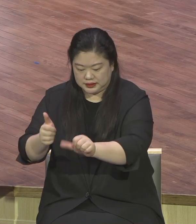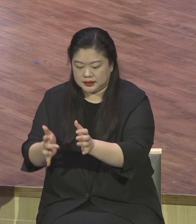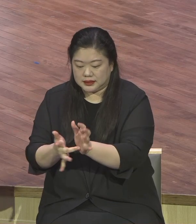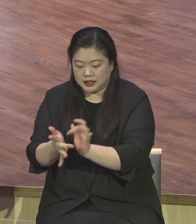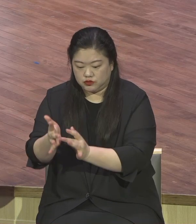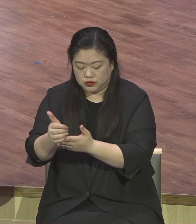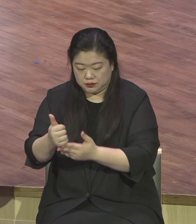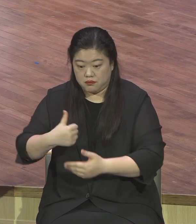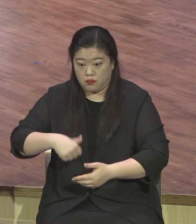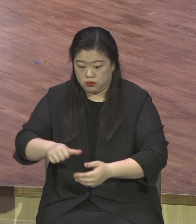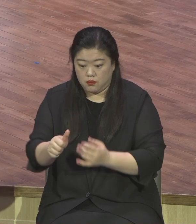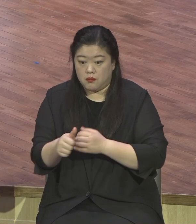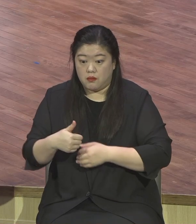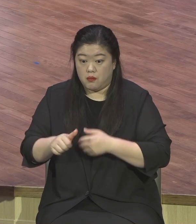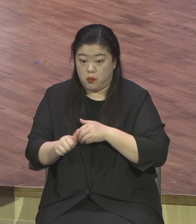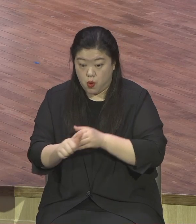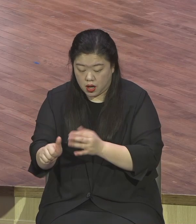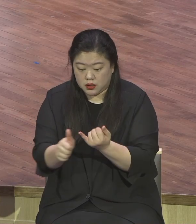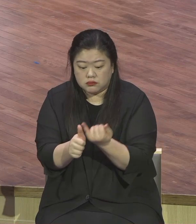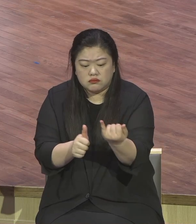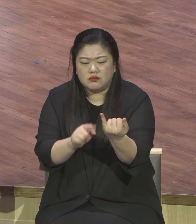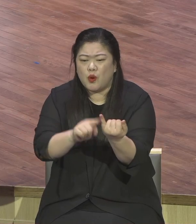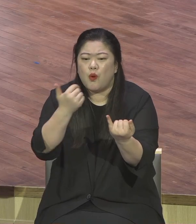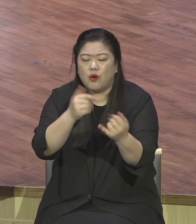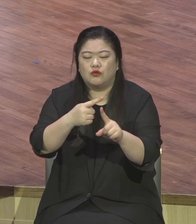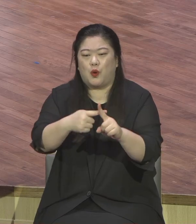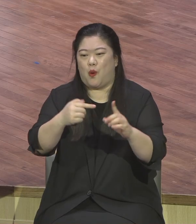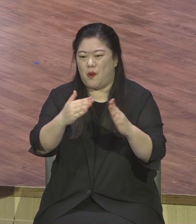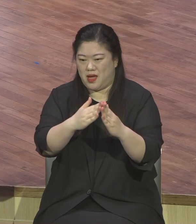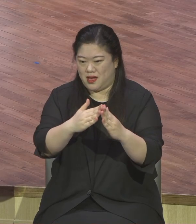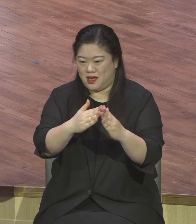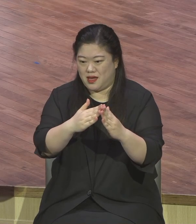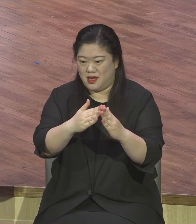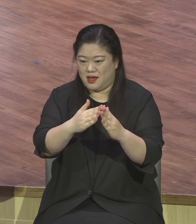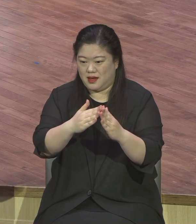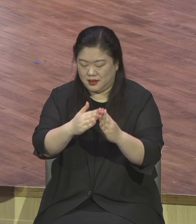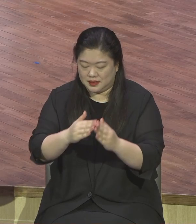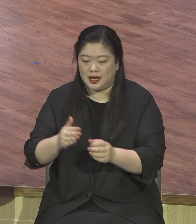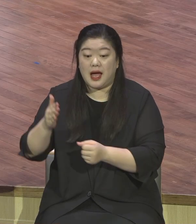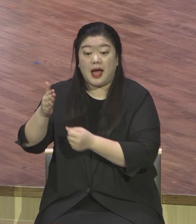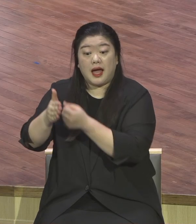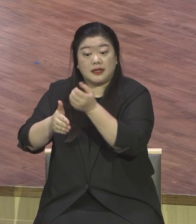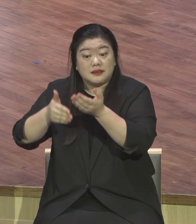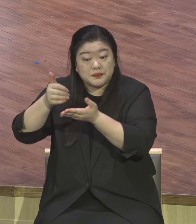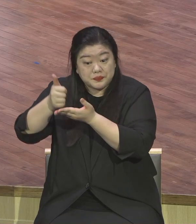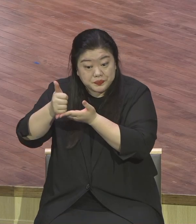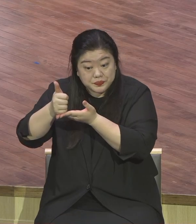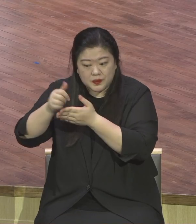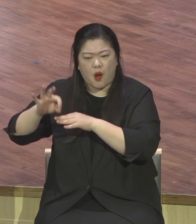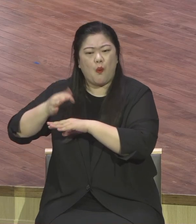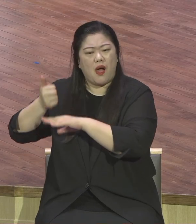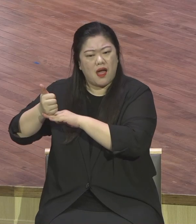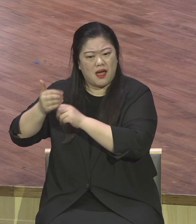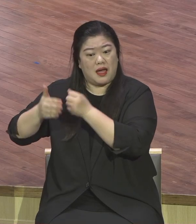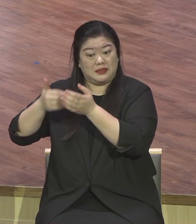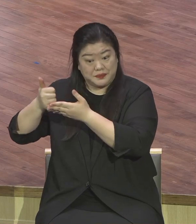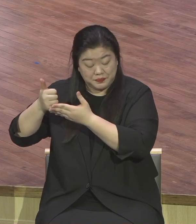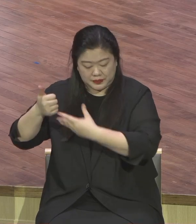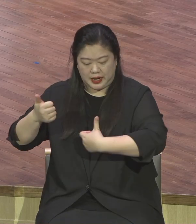임금 하나님이 신랑 예수님을 축하하라고 교회로